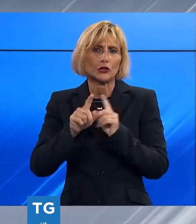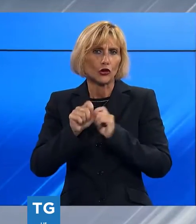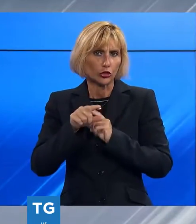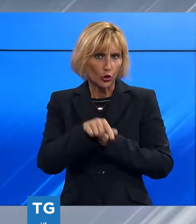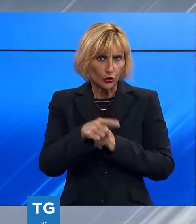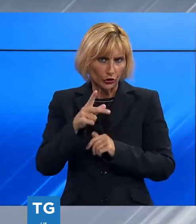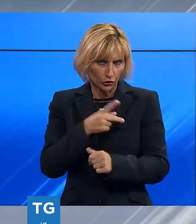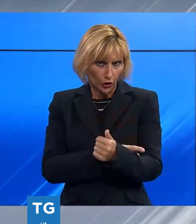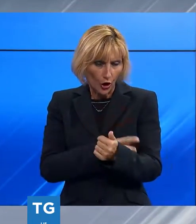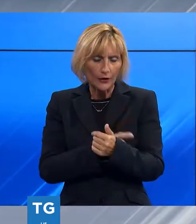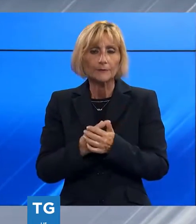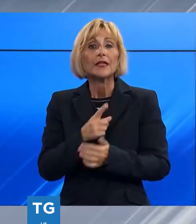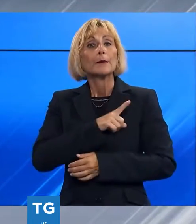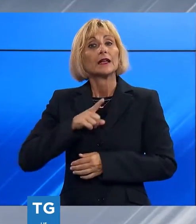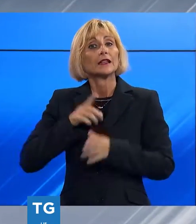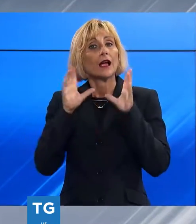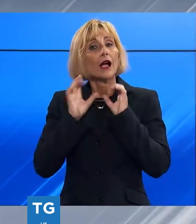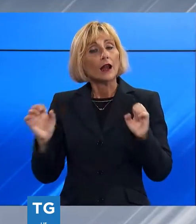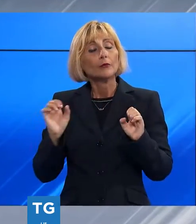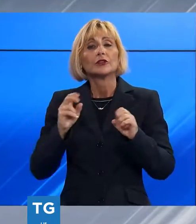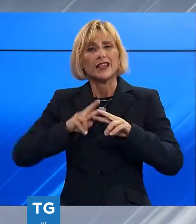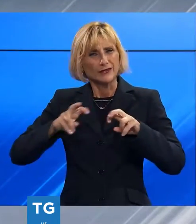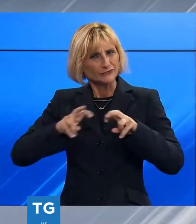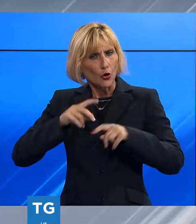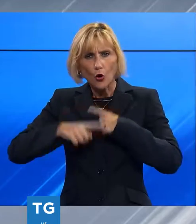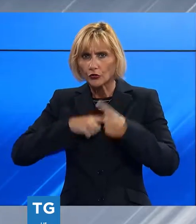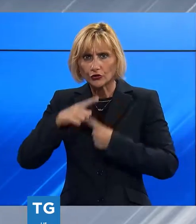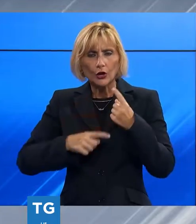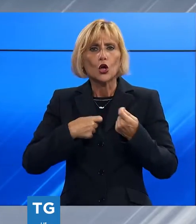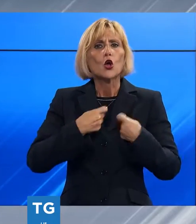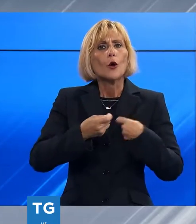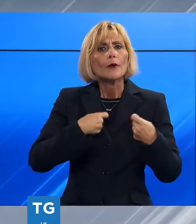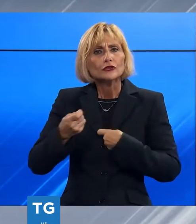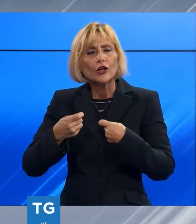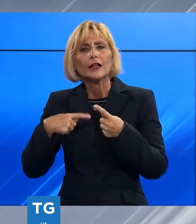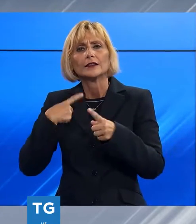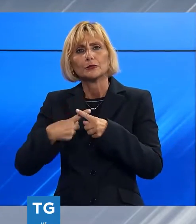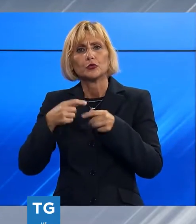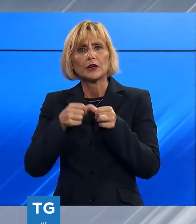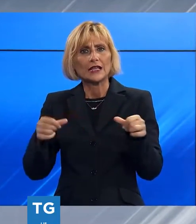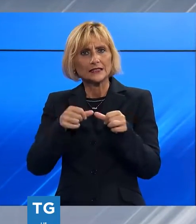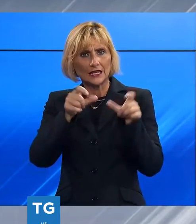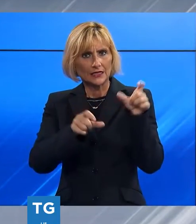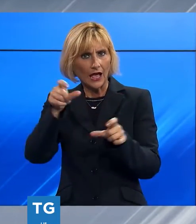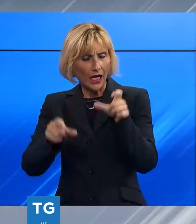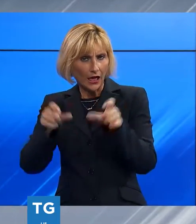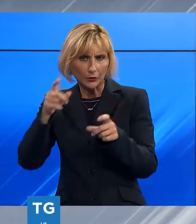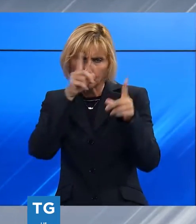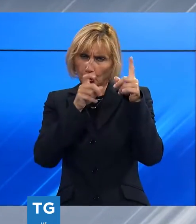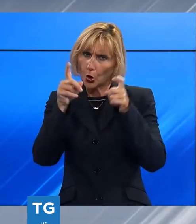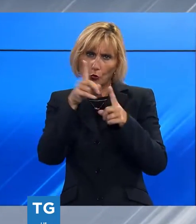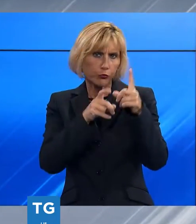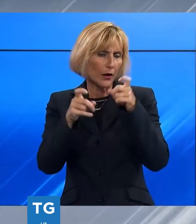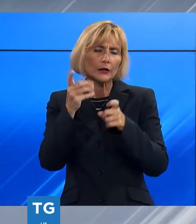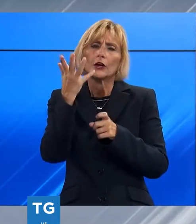militari, i commercianti e residenti del posto sono però preoccupati per quanto avvenuto e chiedono l